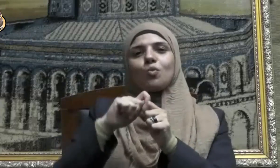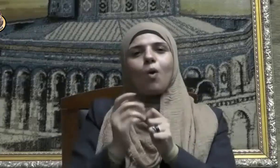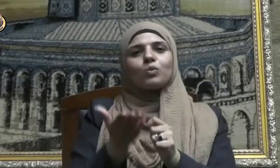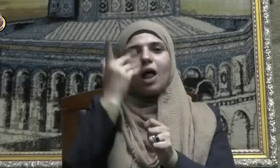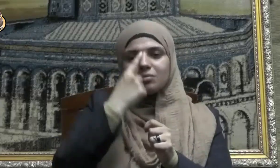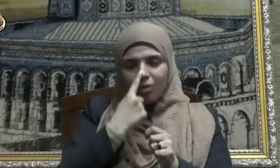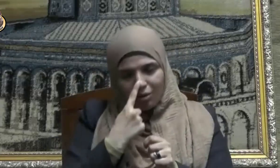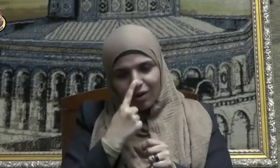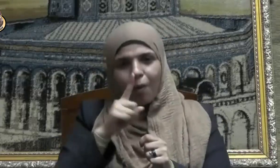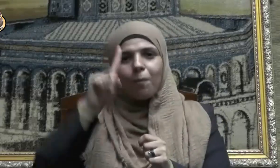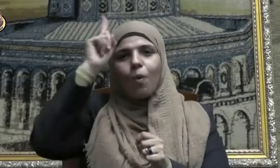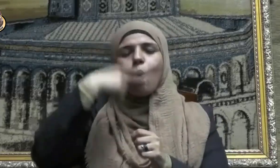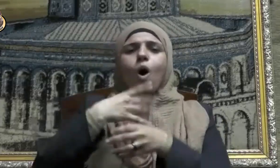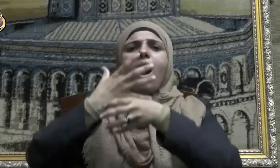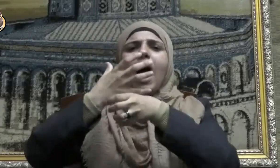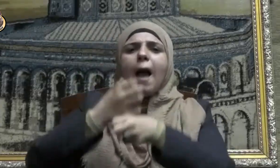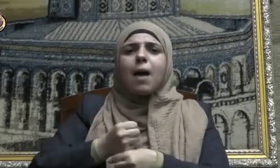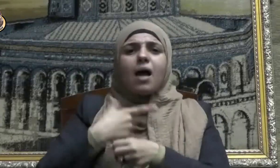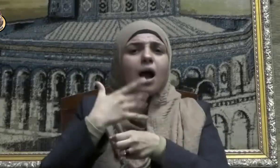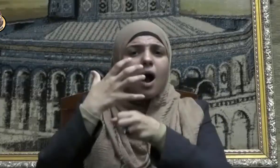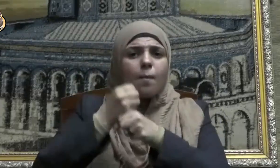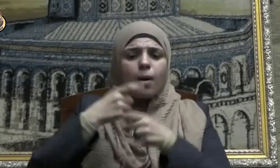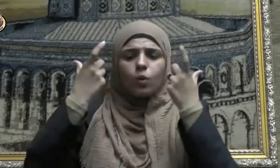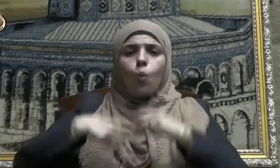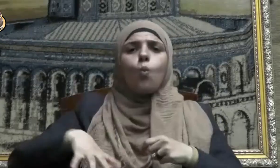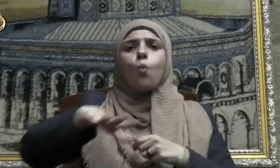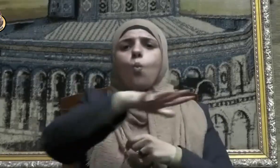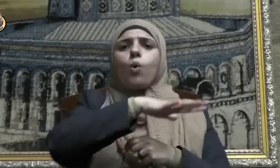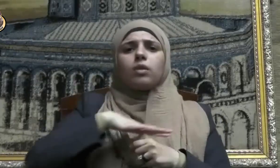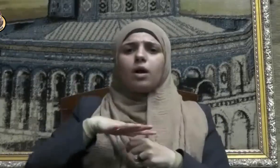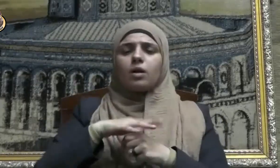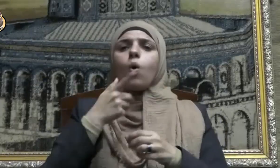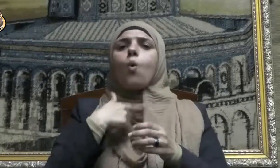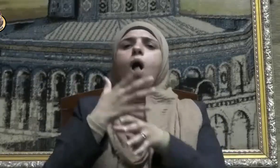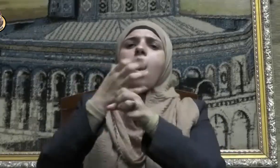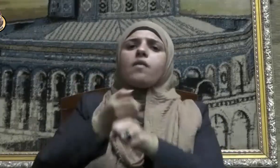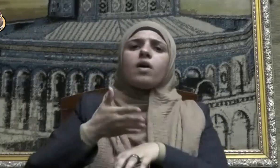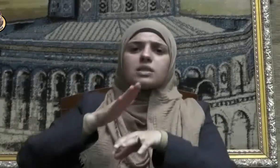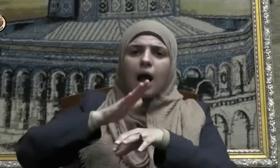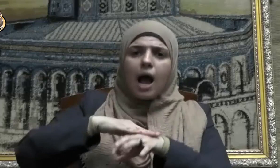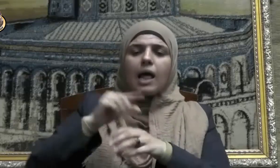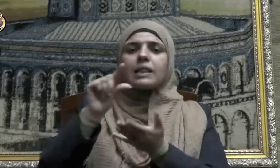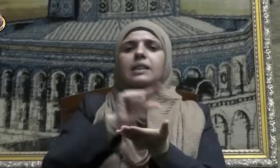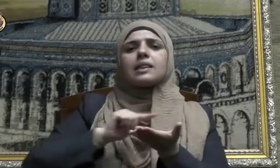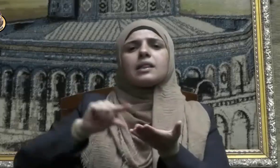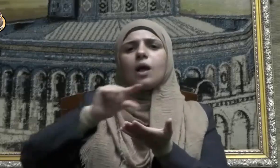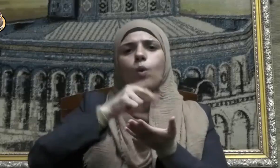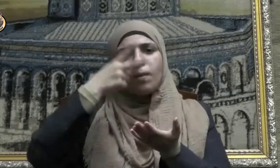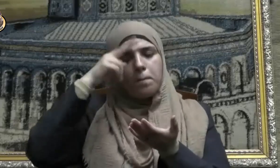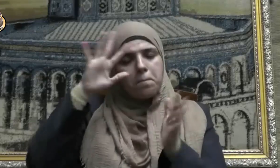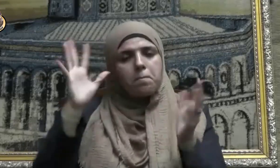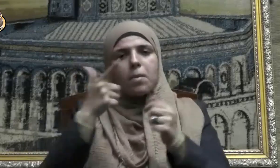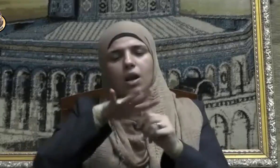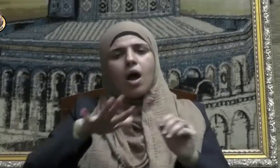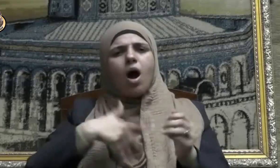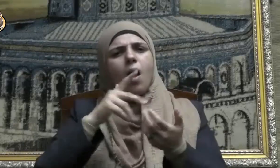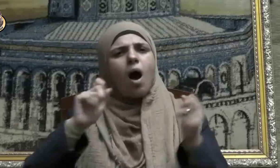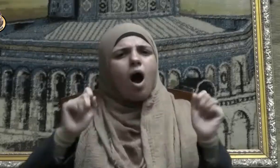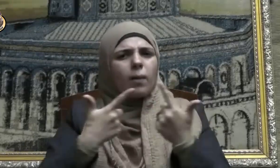وحماية لأوطاننا وحفاظا على دولنا من أن يصيبها ما أصابت